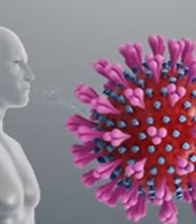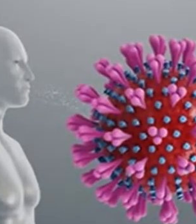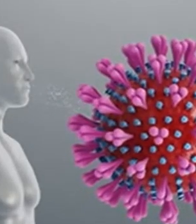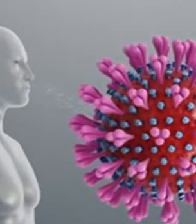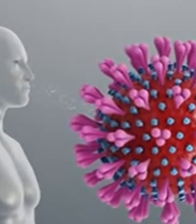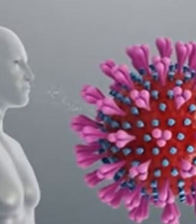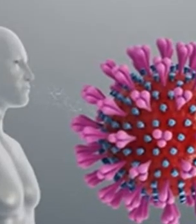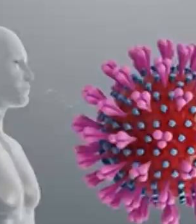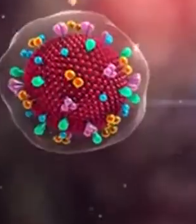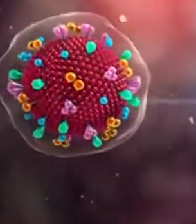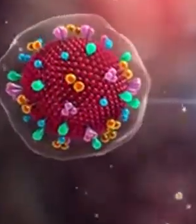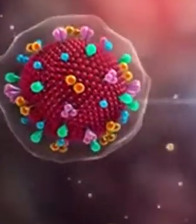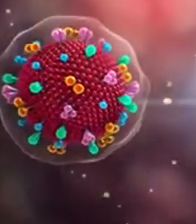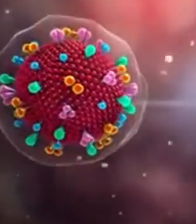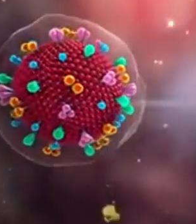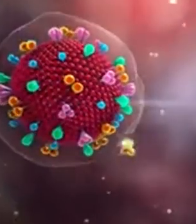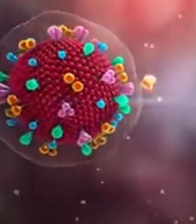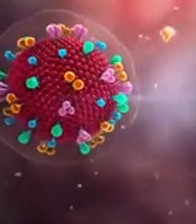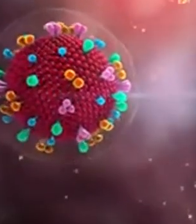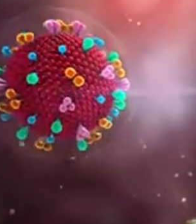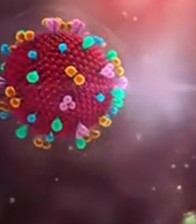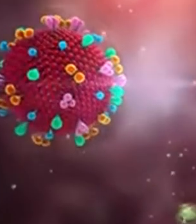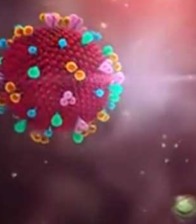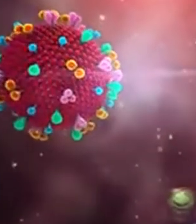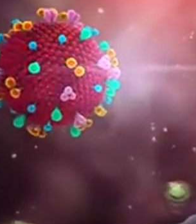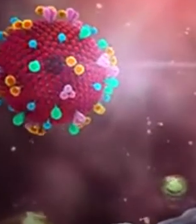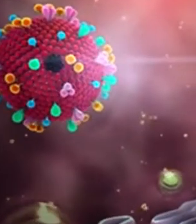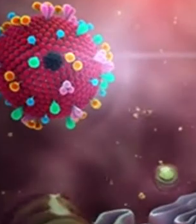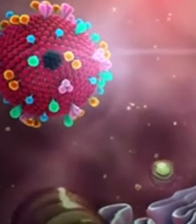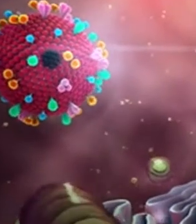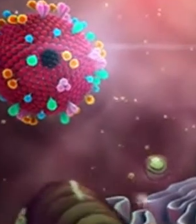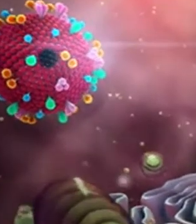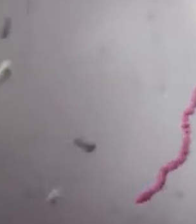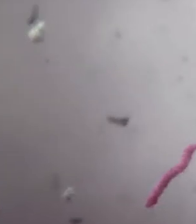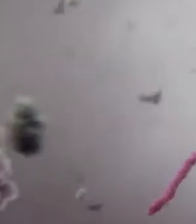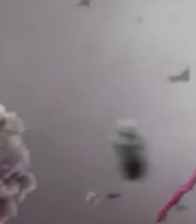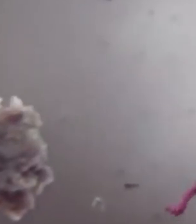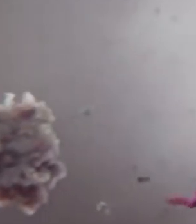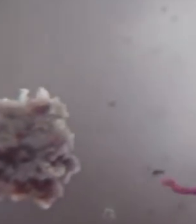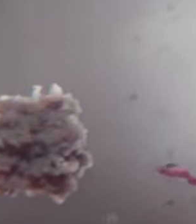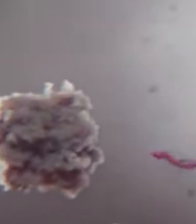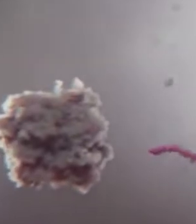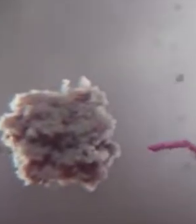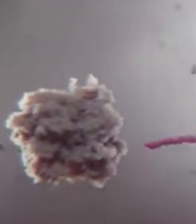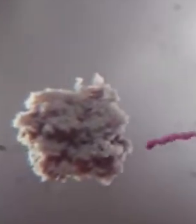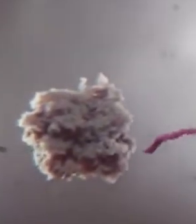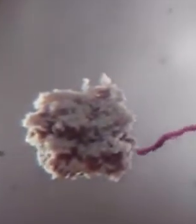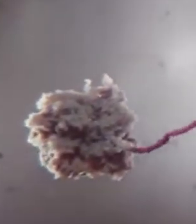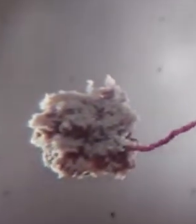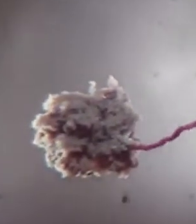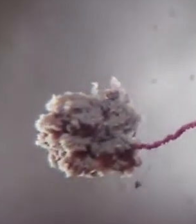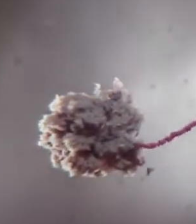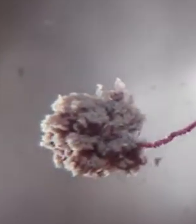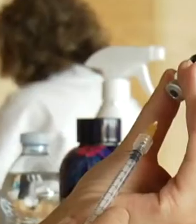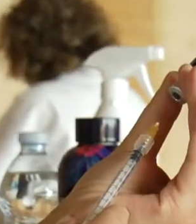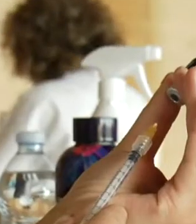fino a 10 volte più contagiosa rispetto all'Alpha, con un'incubazione di soli due giorni, mutazione ora dominante in tutto il mondo. In